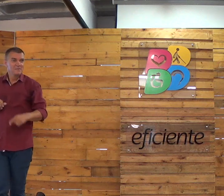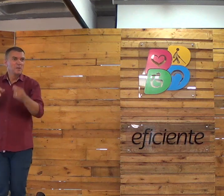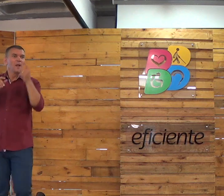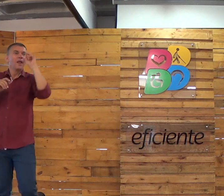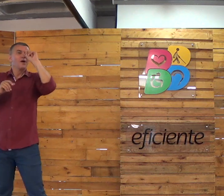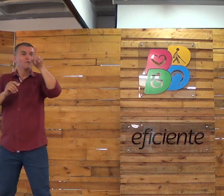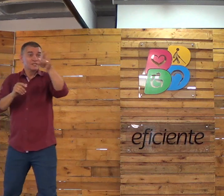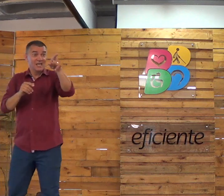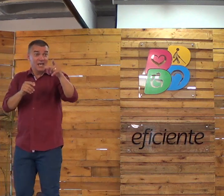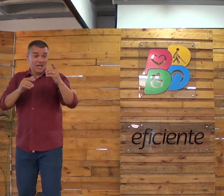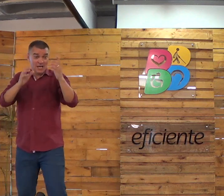Opa! Tem uma data diferente.